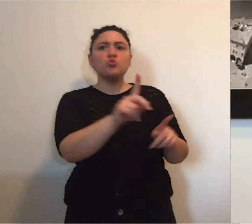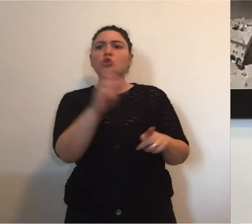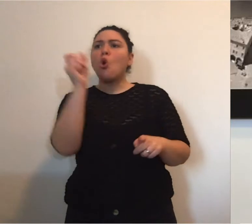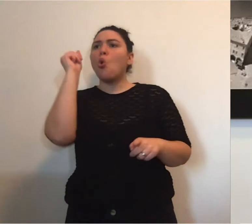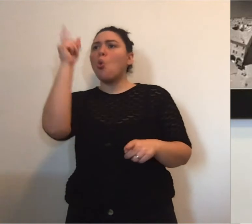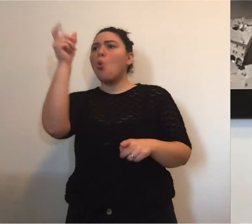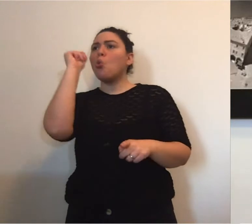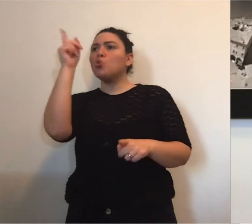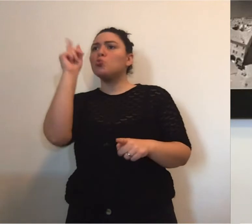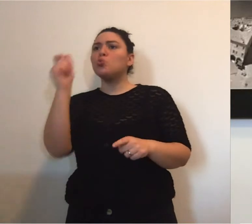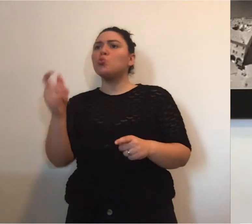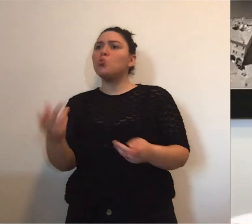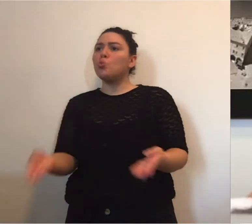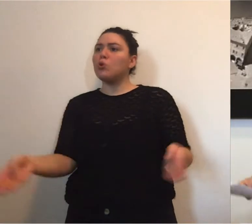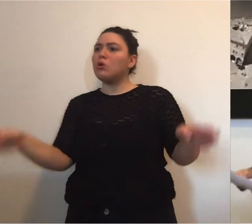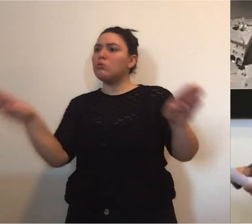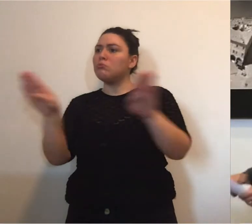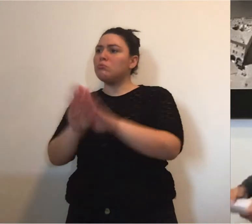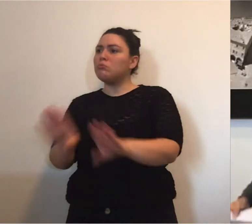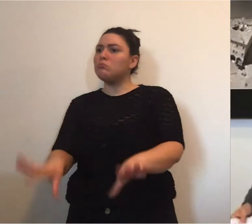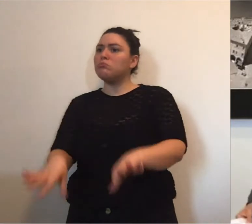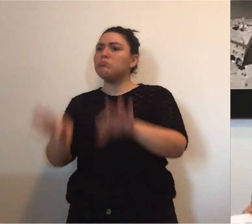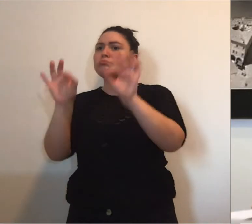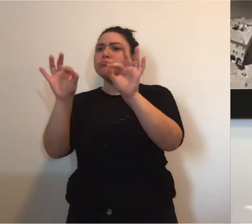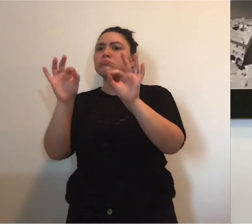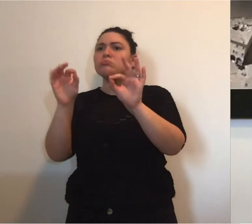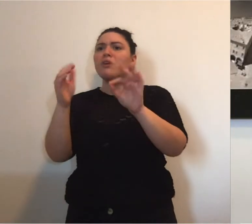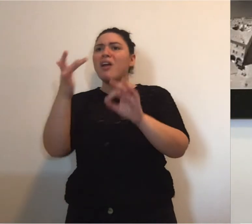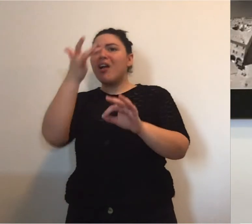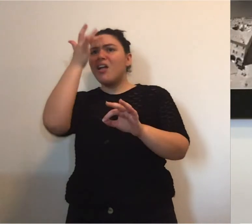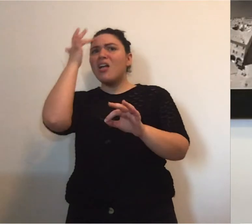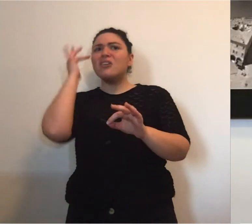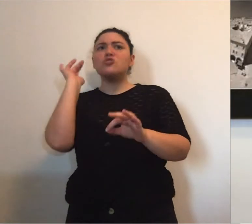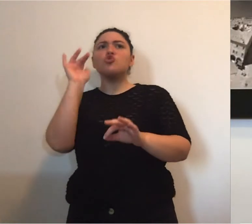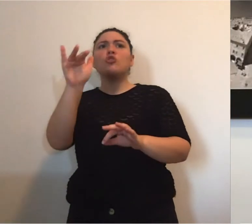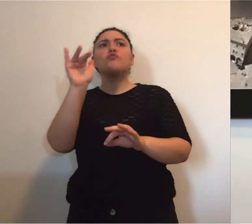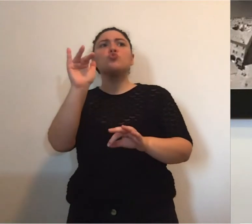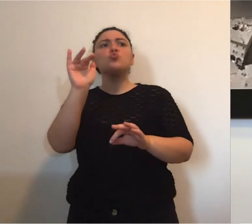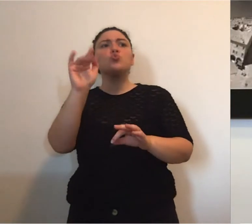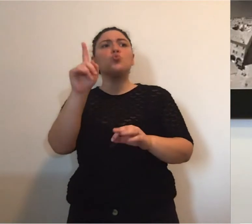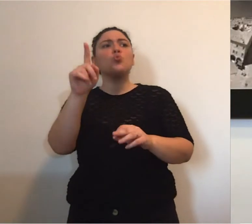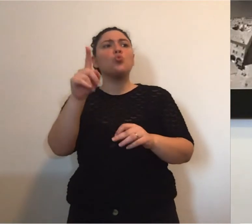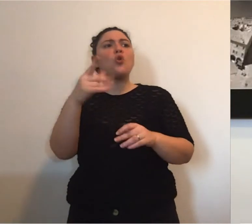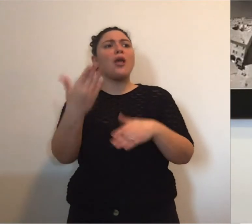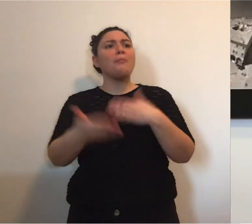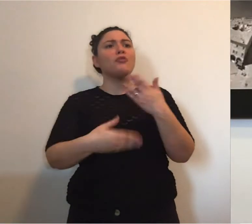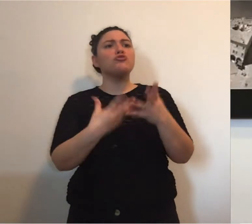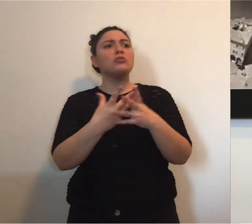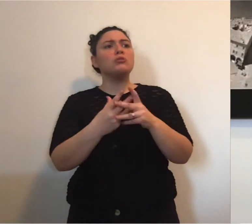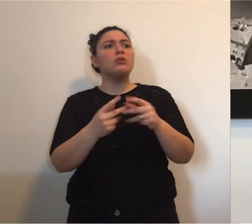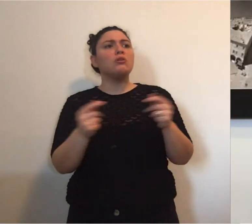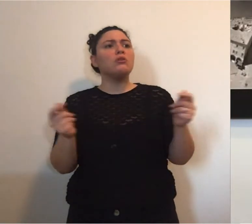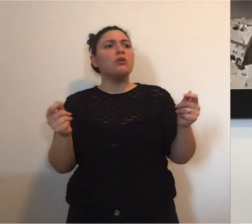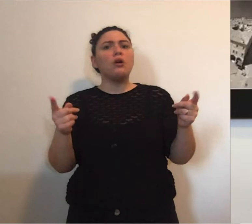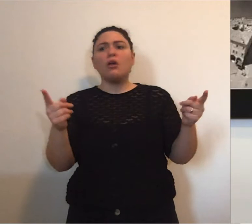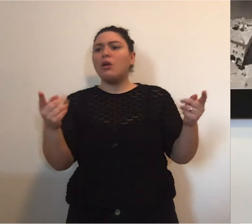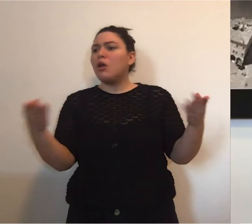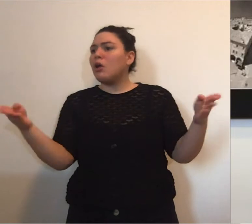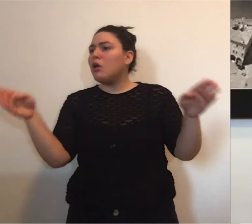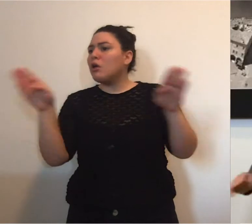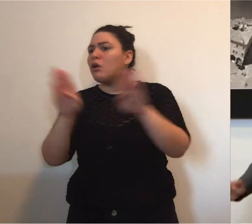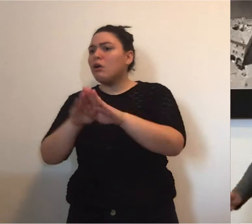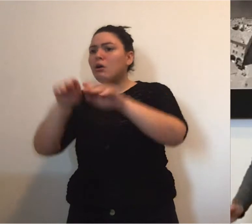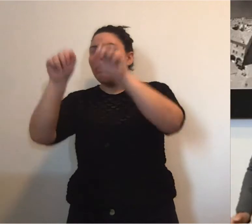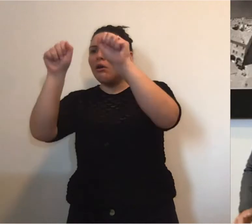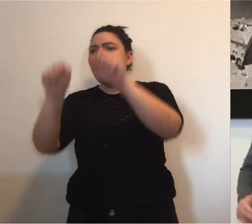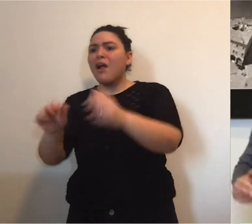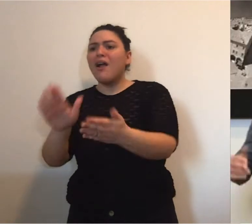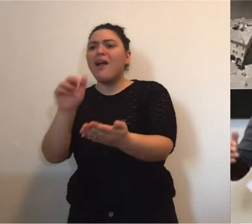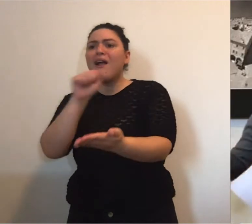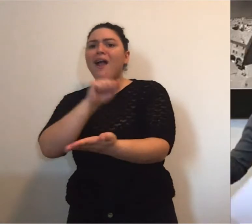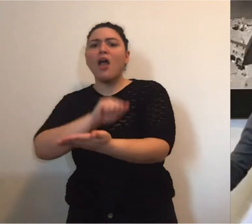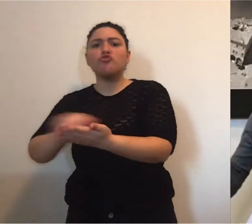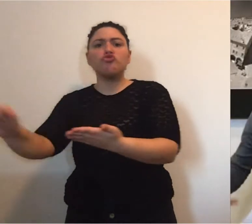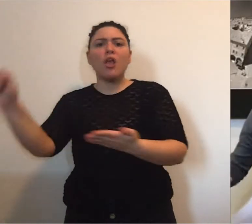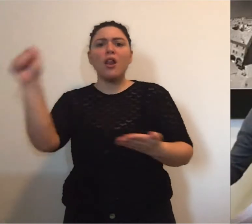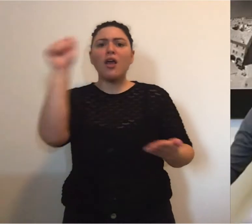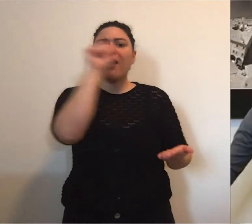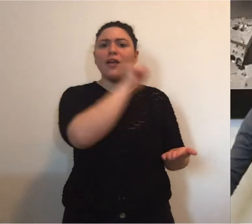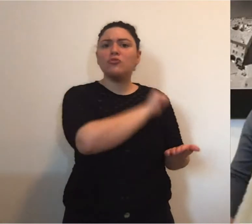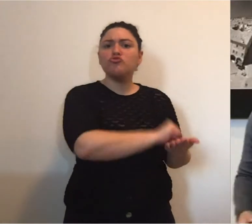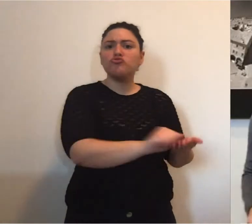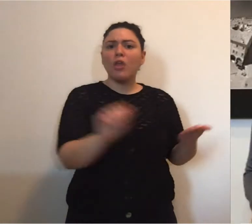totalmente il mondo dello sport da una parte e dall'altra parte il mondo della promozione culturale che rischiano di sparire completamente